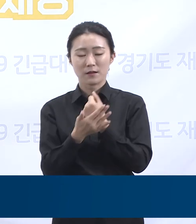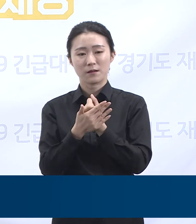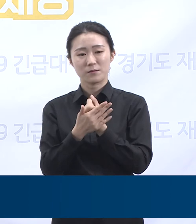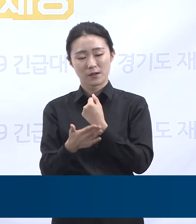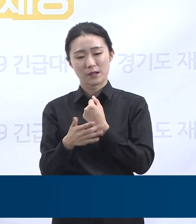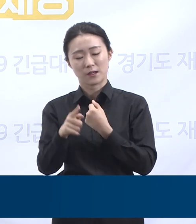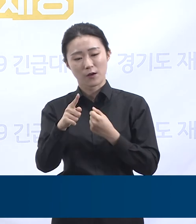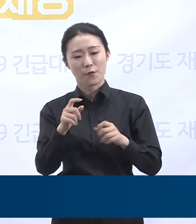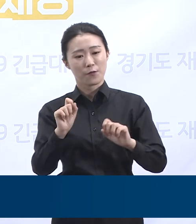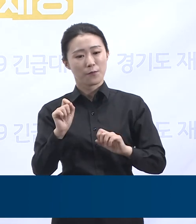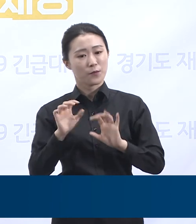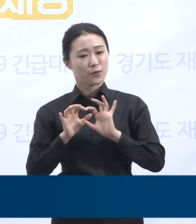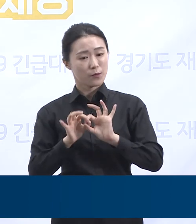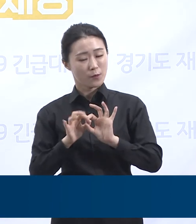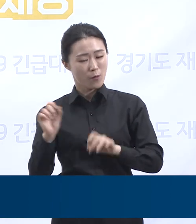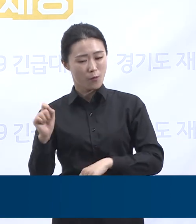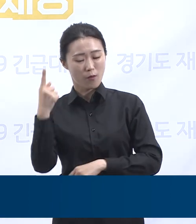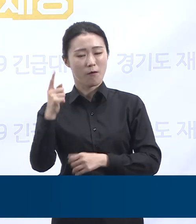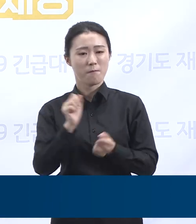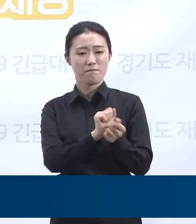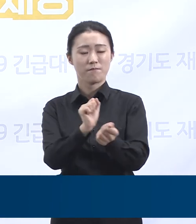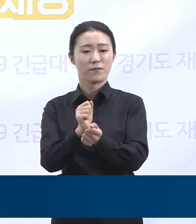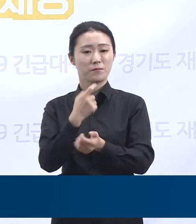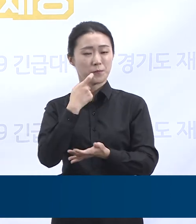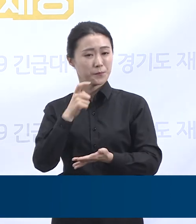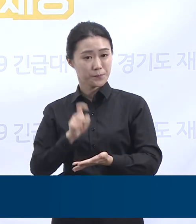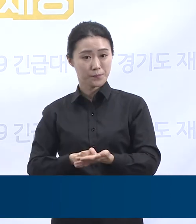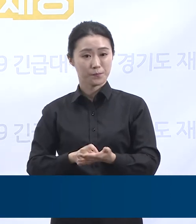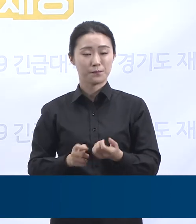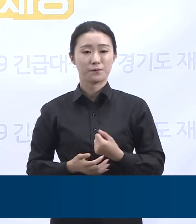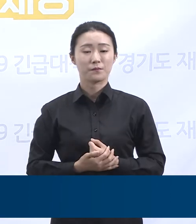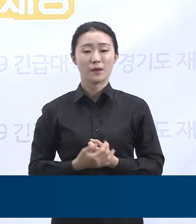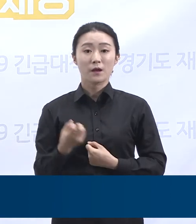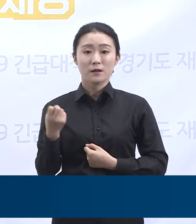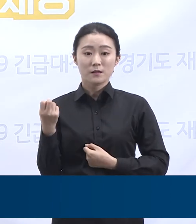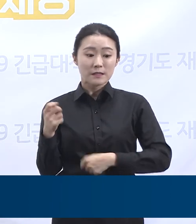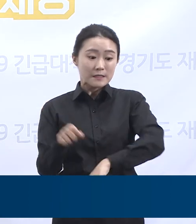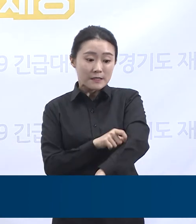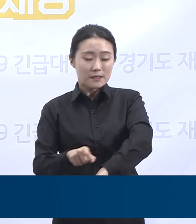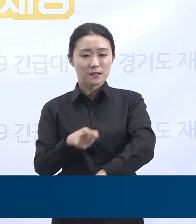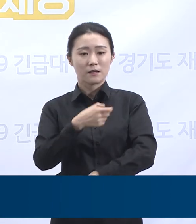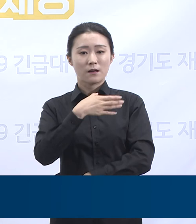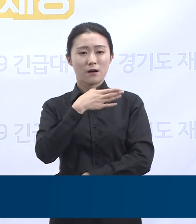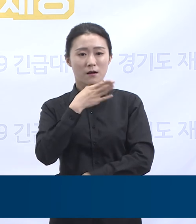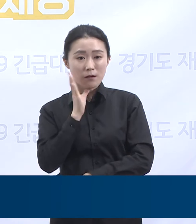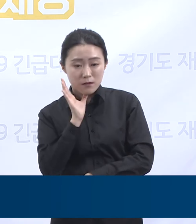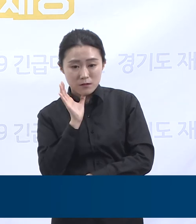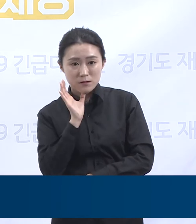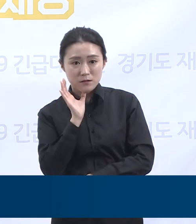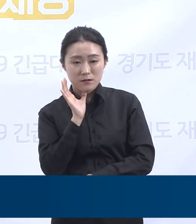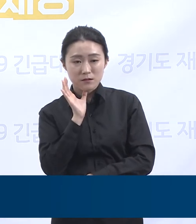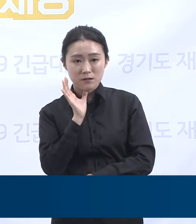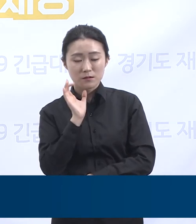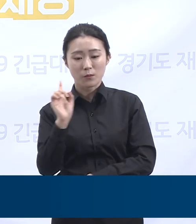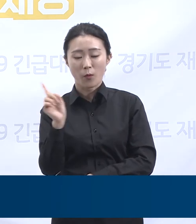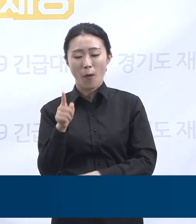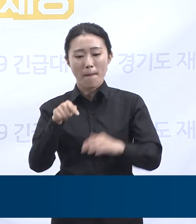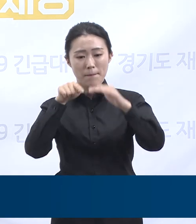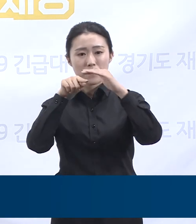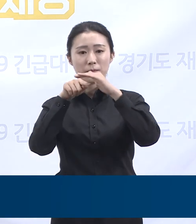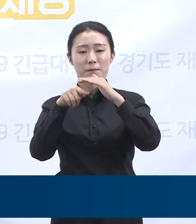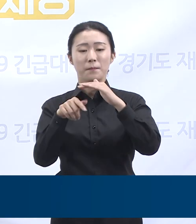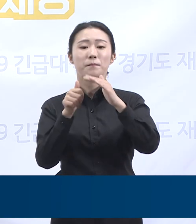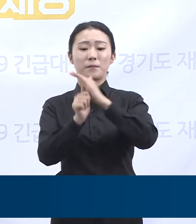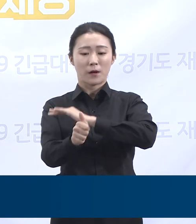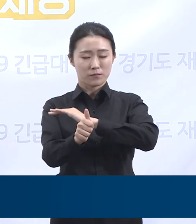감염의 발생 우려가 높습니다. 중, 장년층, 특히 고령층은 방문 판매 관련 모임 및 행사 참석을 하지